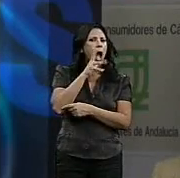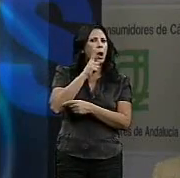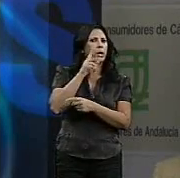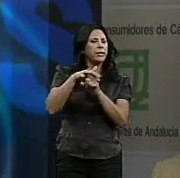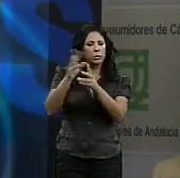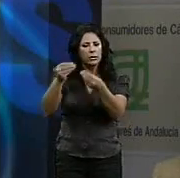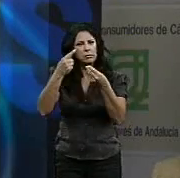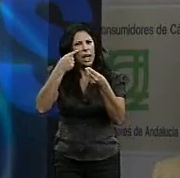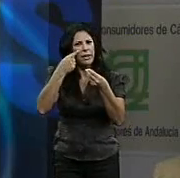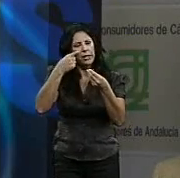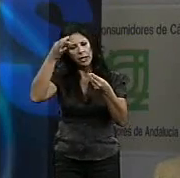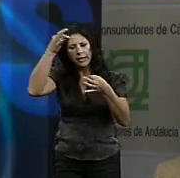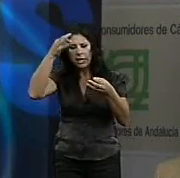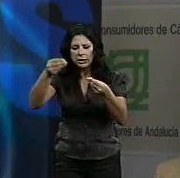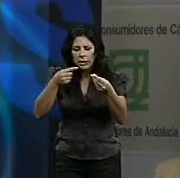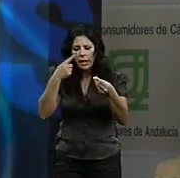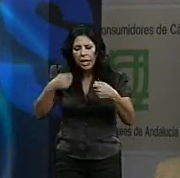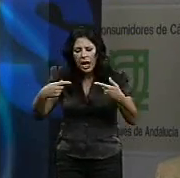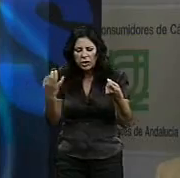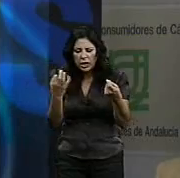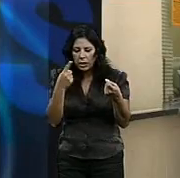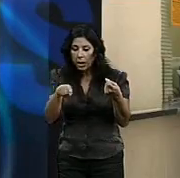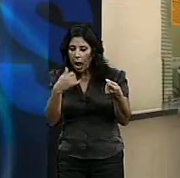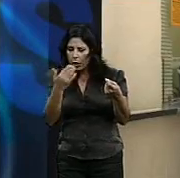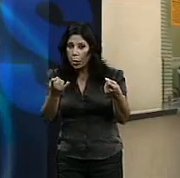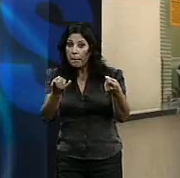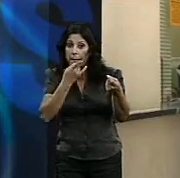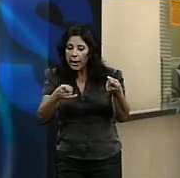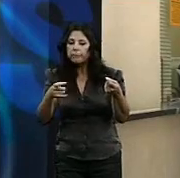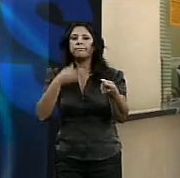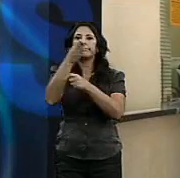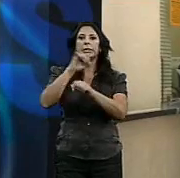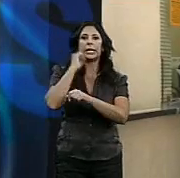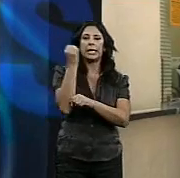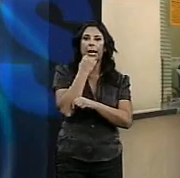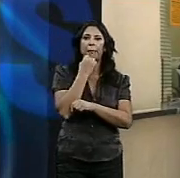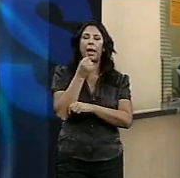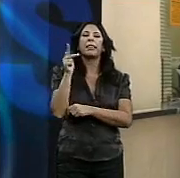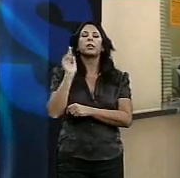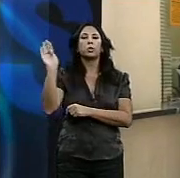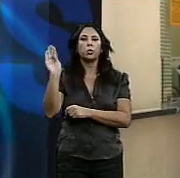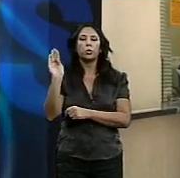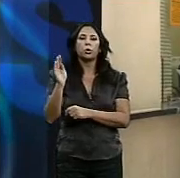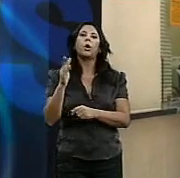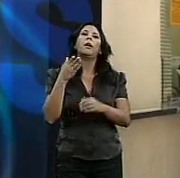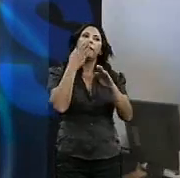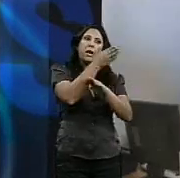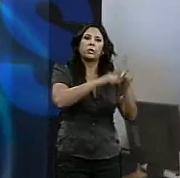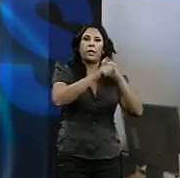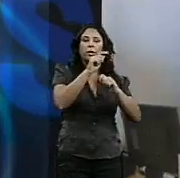mira todos los gastos que tiene y en caso de que haya algún problema pues reclama, hace valer sus derechos a través de la reclamación. Estamos hablando de un